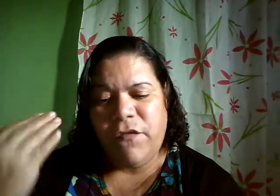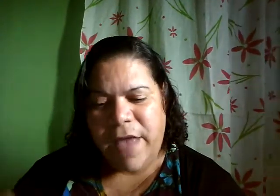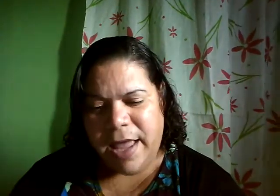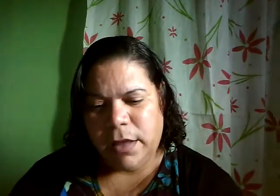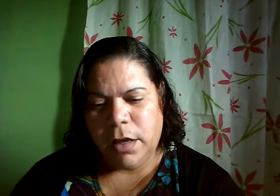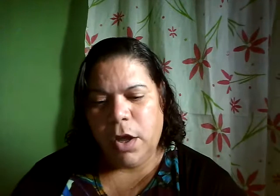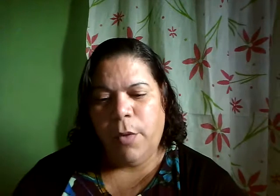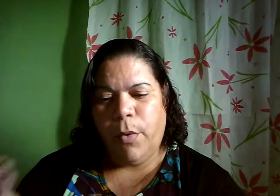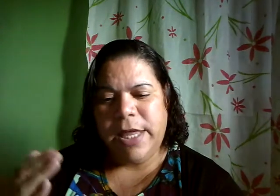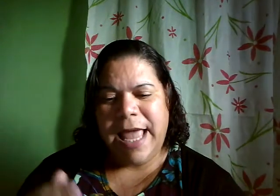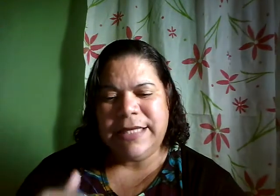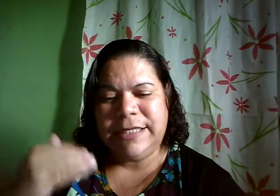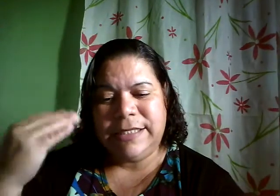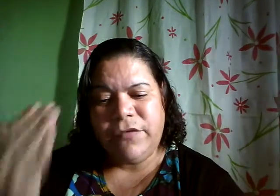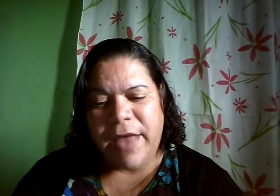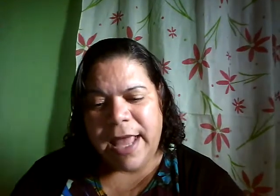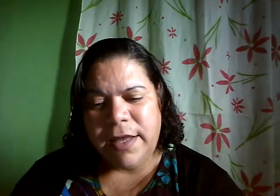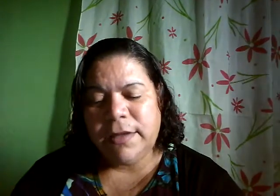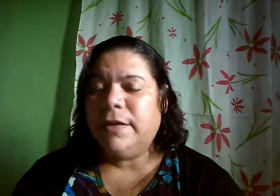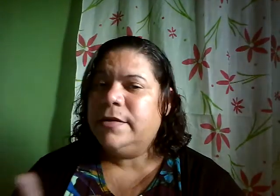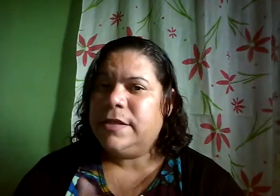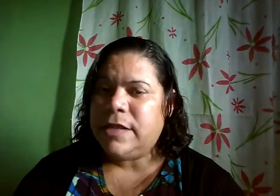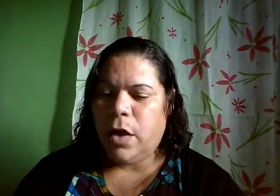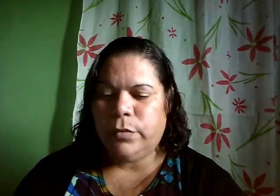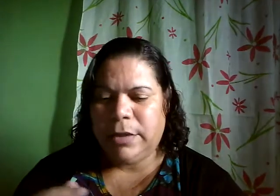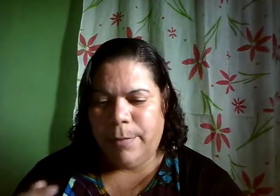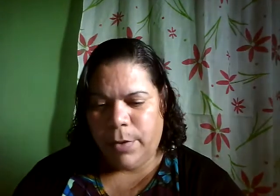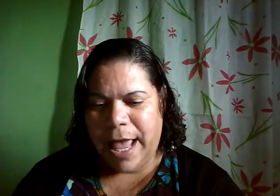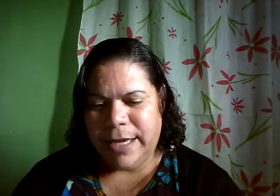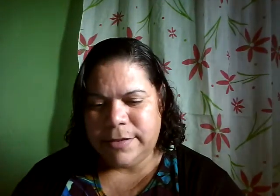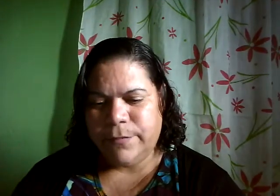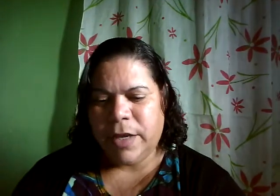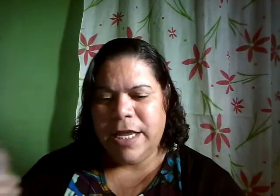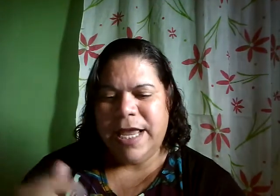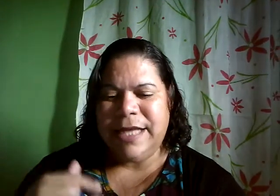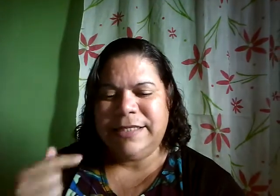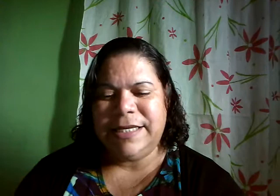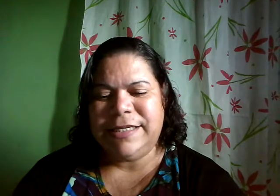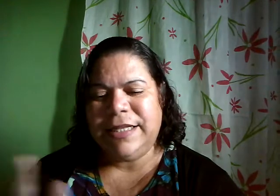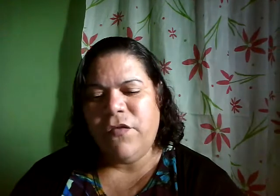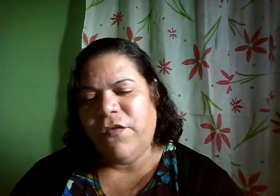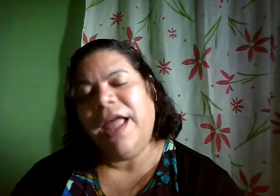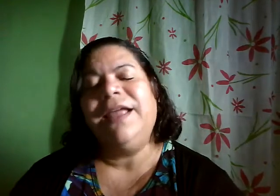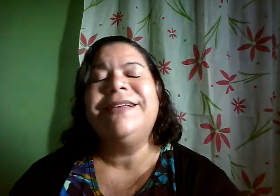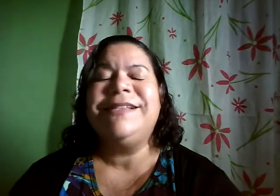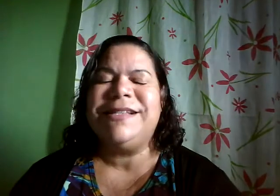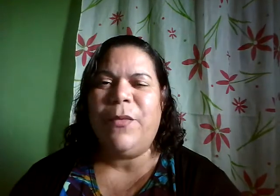veem porque as que se veem são temporárias e as que se não veem são